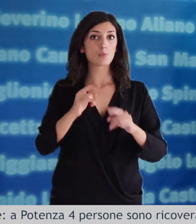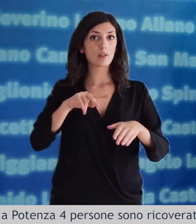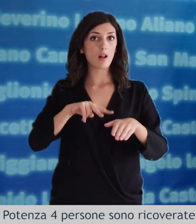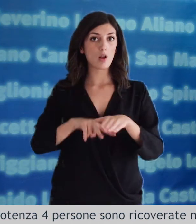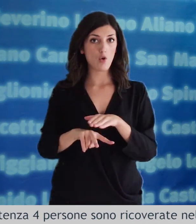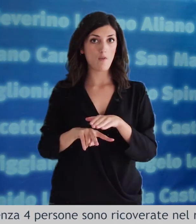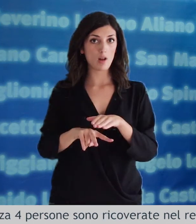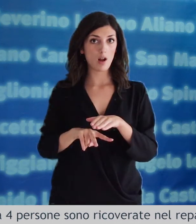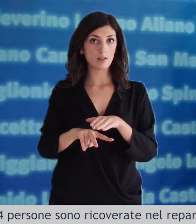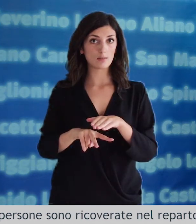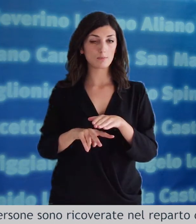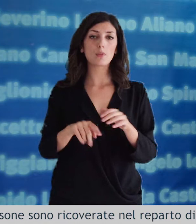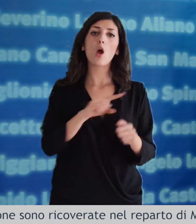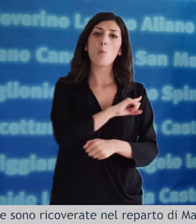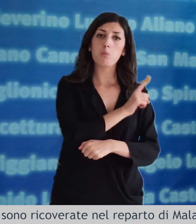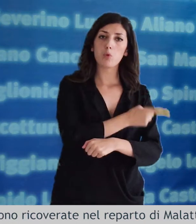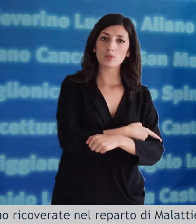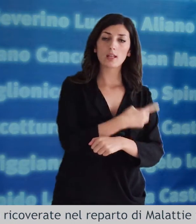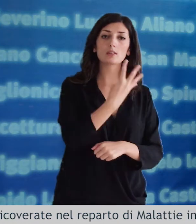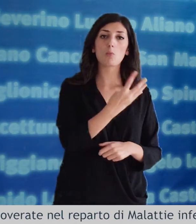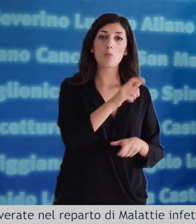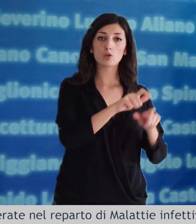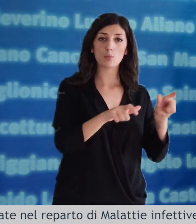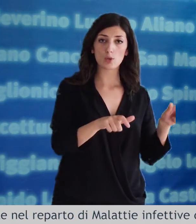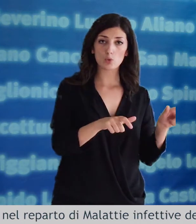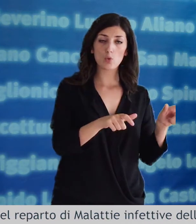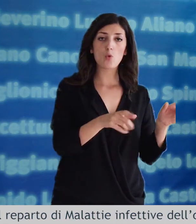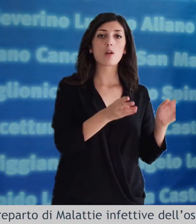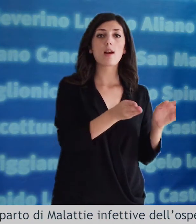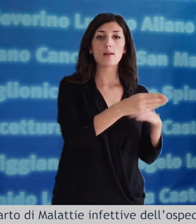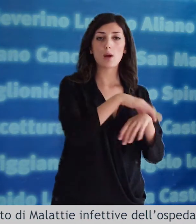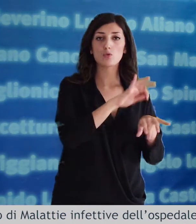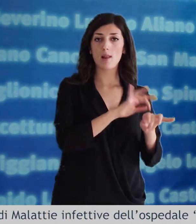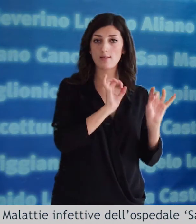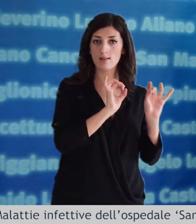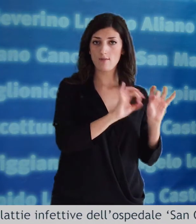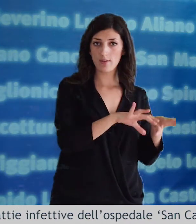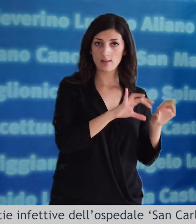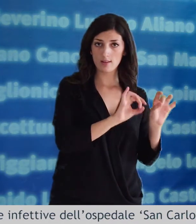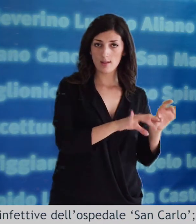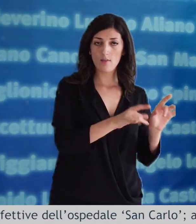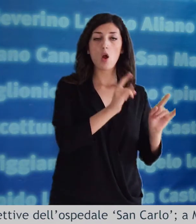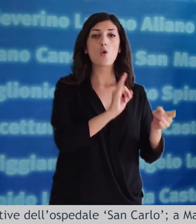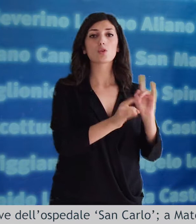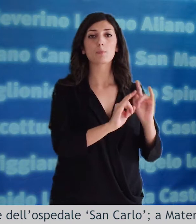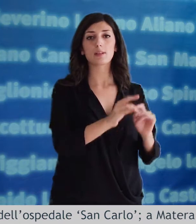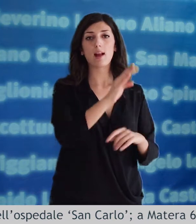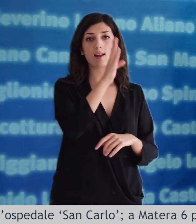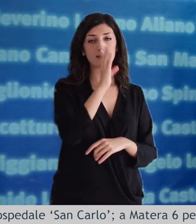ospedaliere lucane a potenza quattro persone sono ricoverate nel reparto di malattie infettive dell'ospedale san